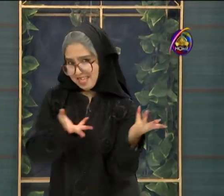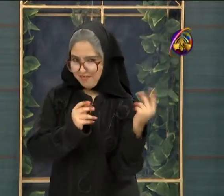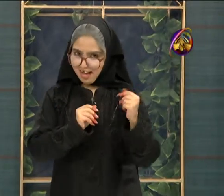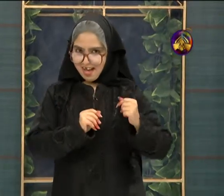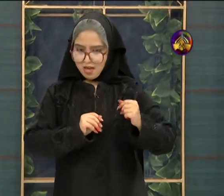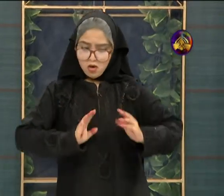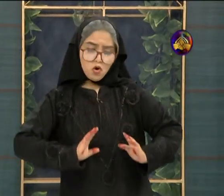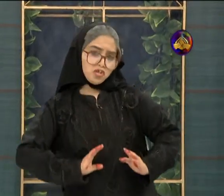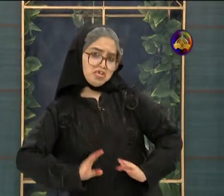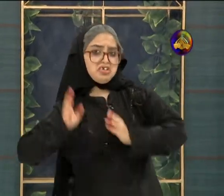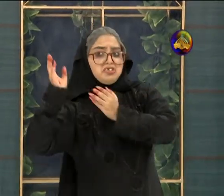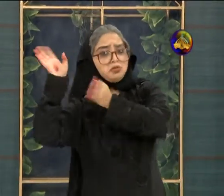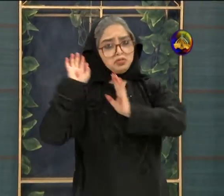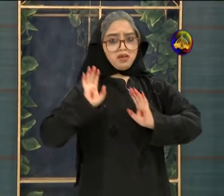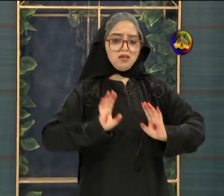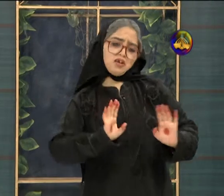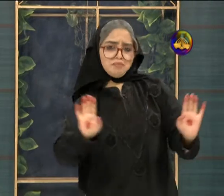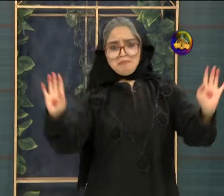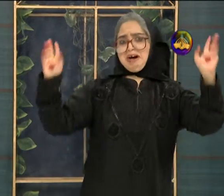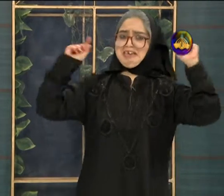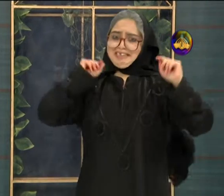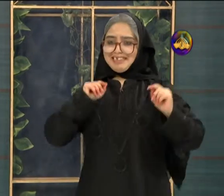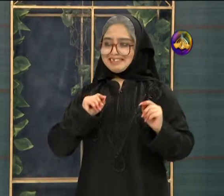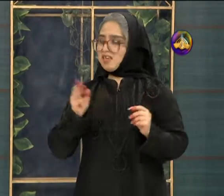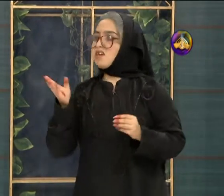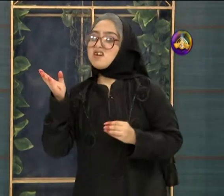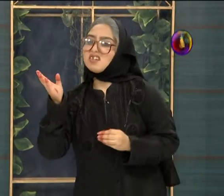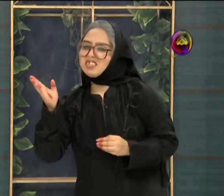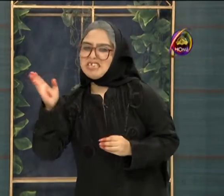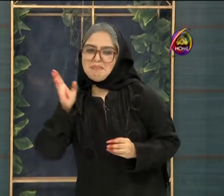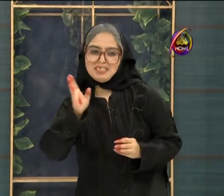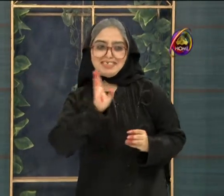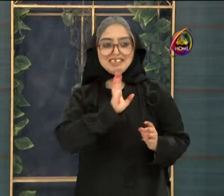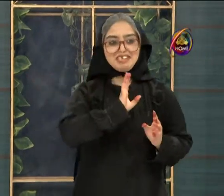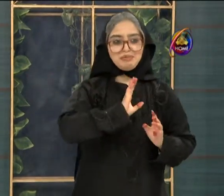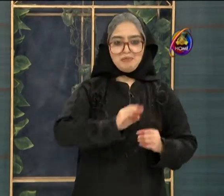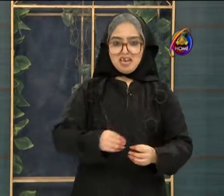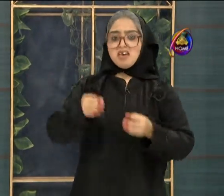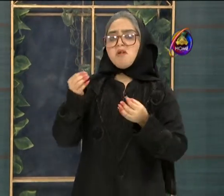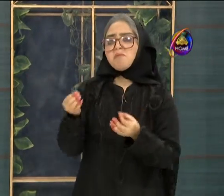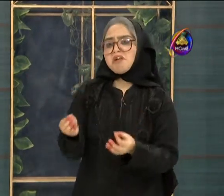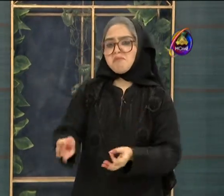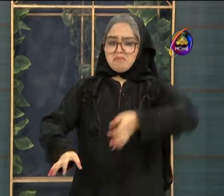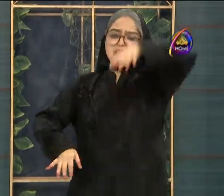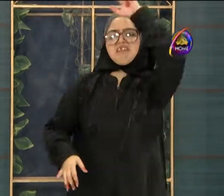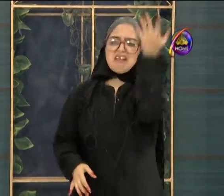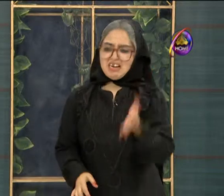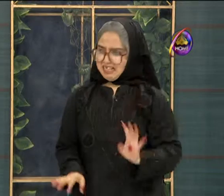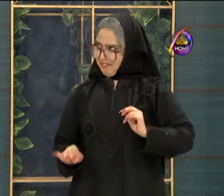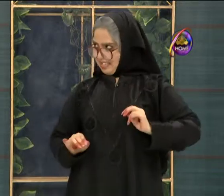وہاں اور ادھر کی ادھر لگانے میں ماہر تھے ہستے بستے گھروں میں پل بھر میں دڑاڑے ڈلوانیا